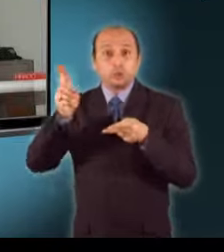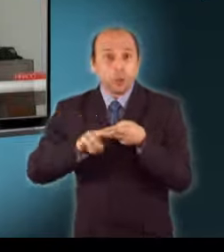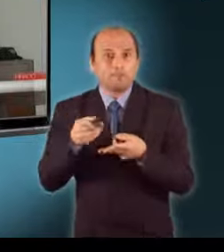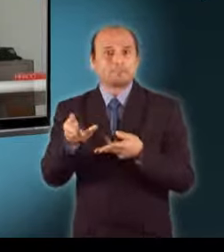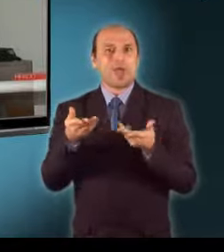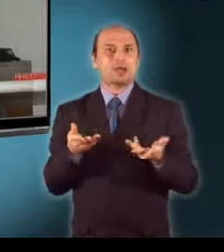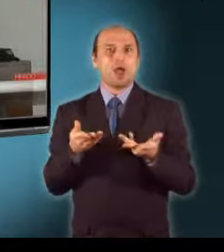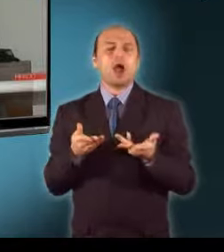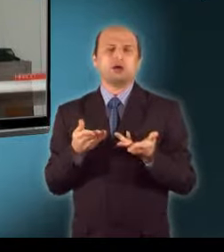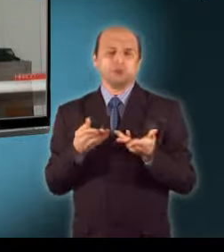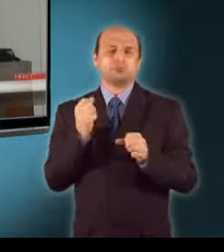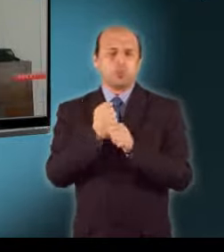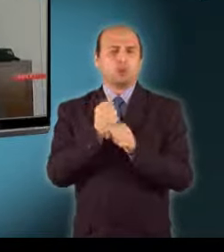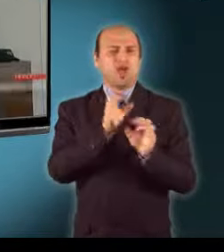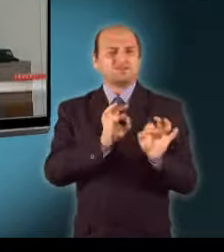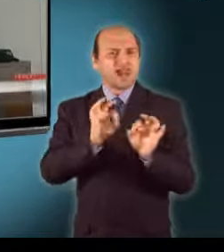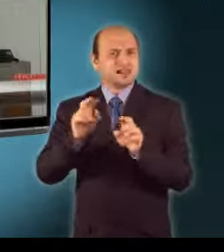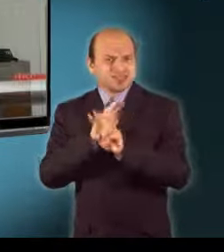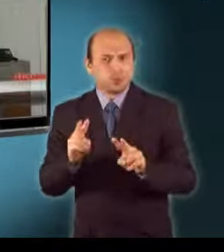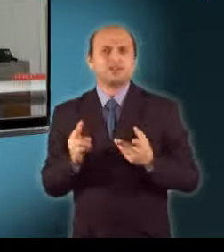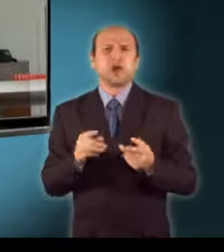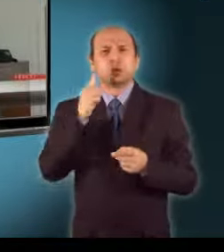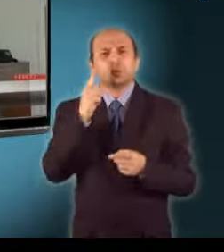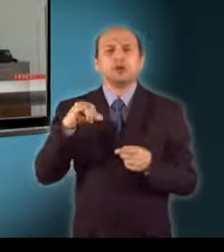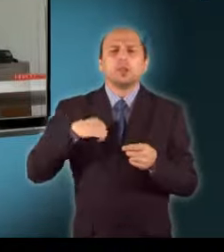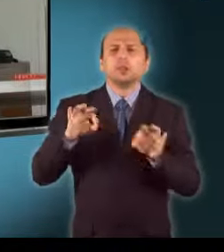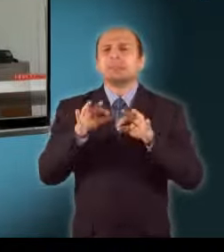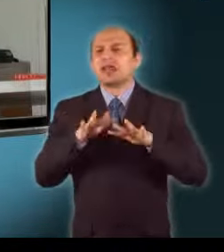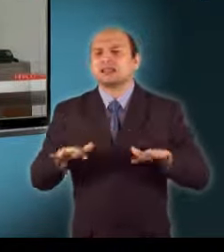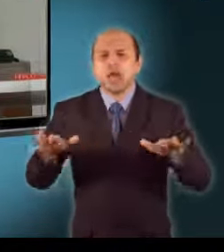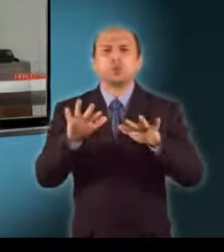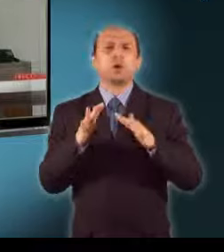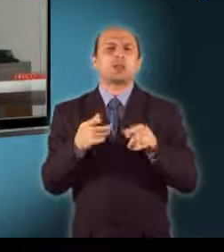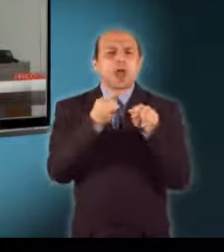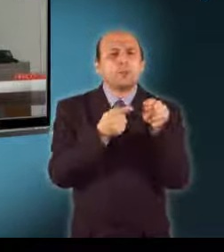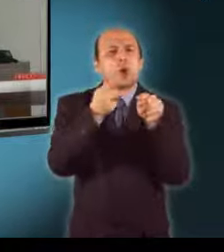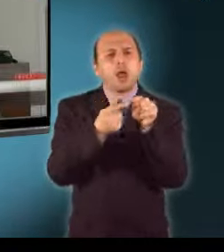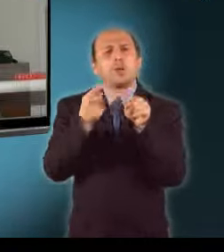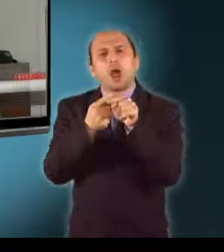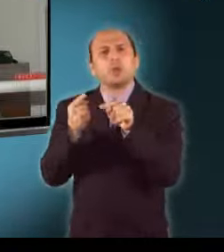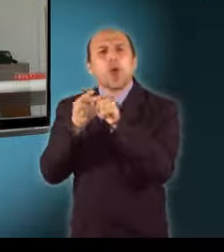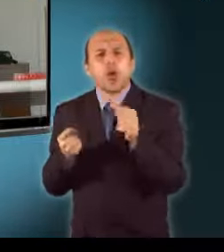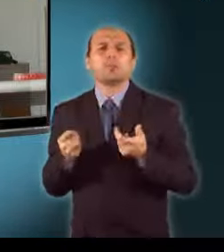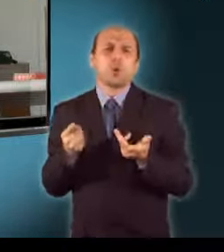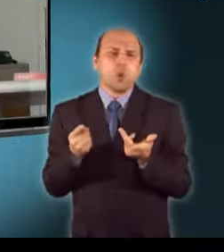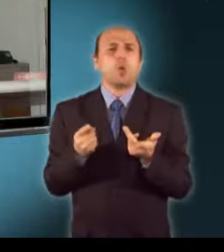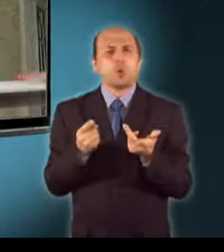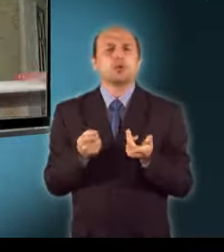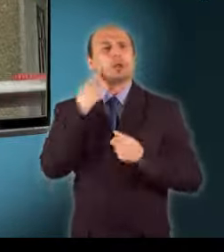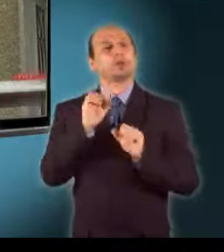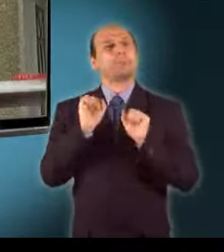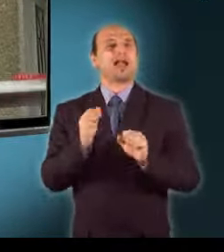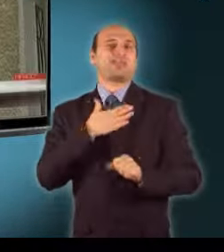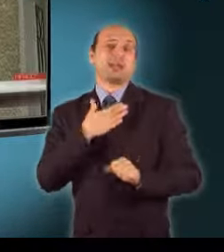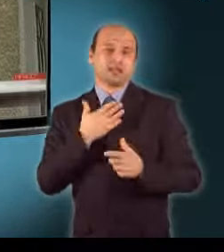bolytérsége ugyan eddig sem volt úgymond túlfertőzött, de bízunk abban, hogy a sok apró, kellemetlen dologtól meg tudnak kvédeni bennünket.